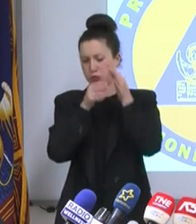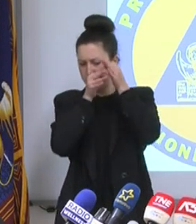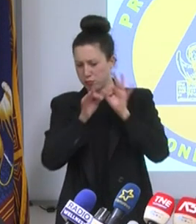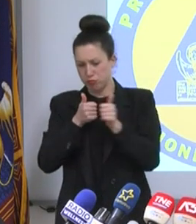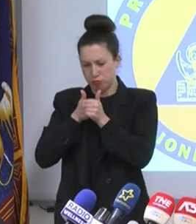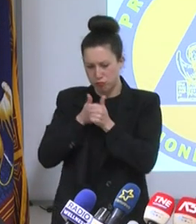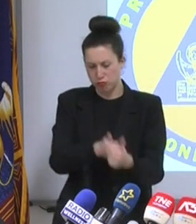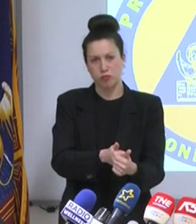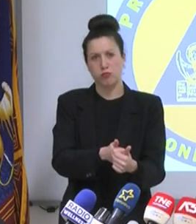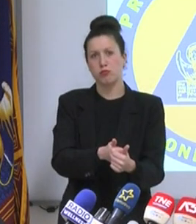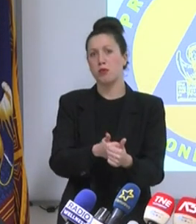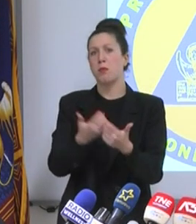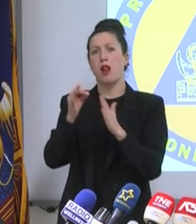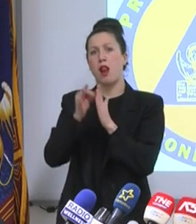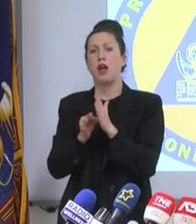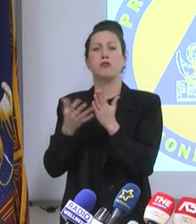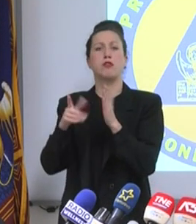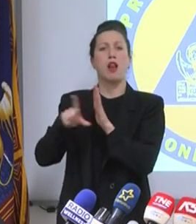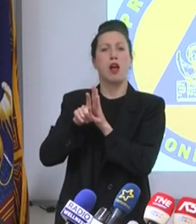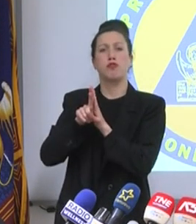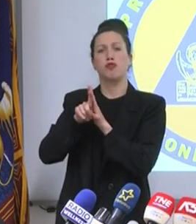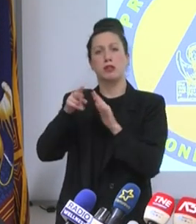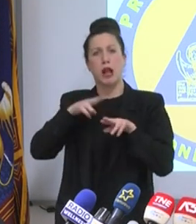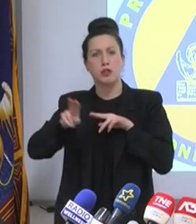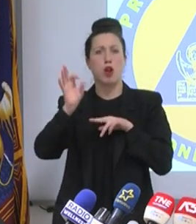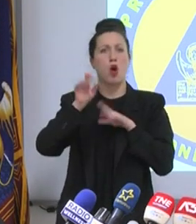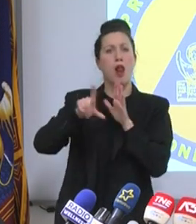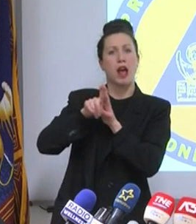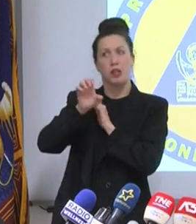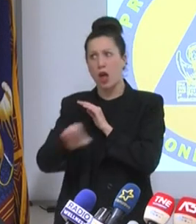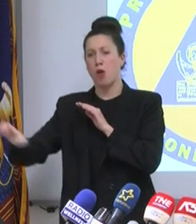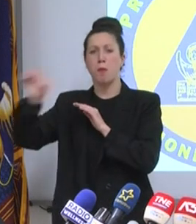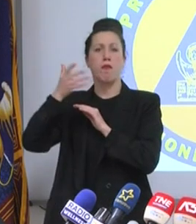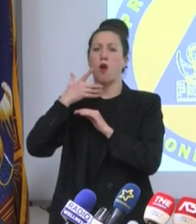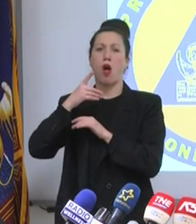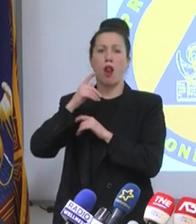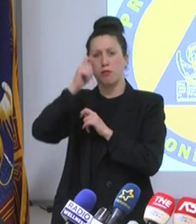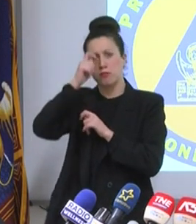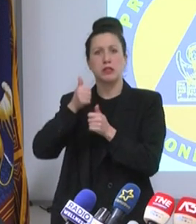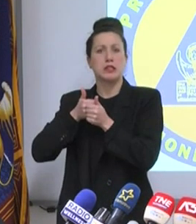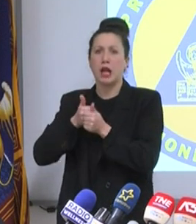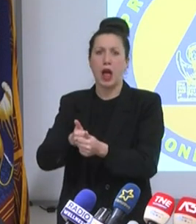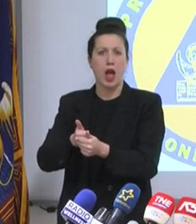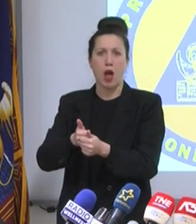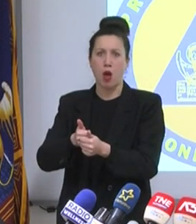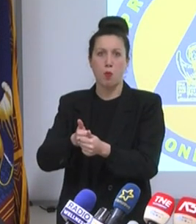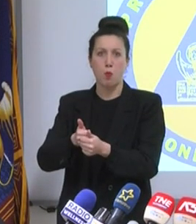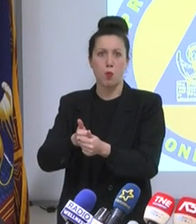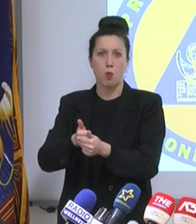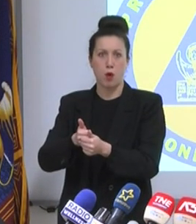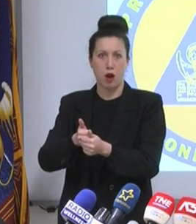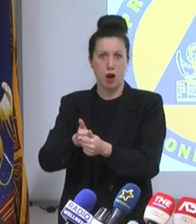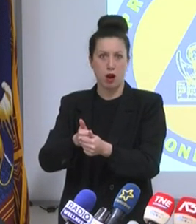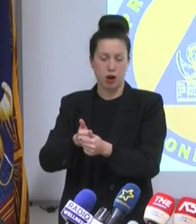non la viviamo neanche come una contrapposizione al governo.